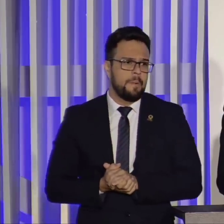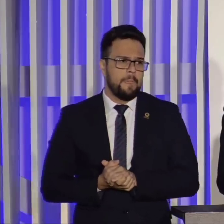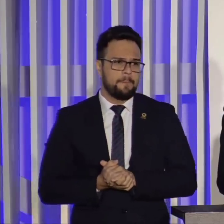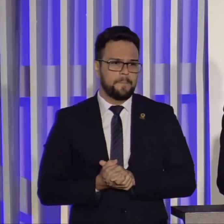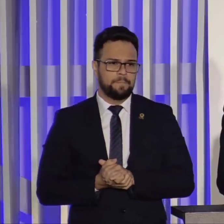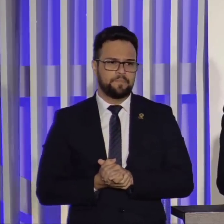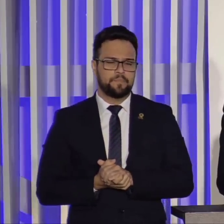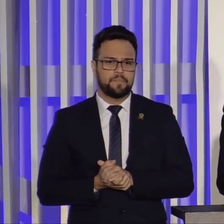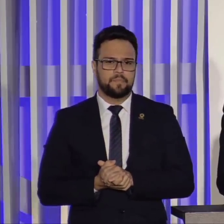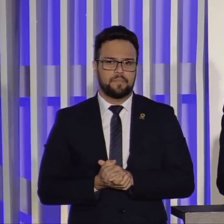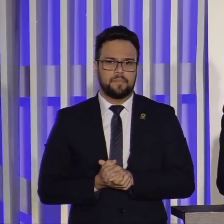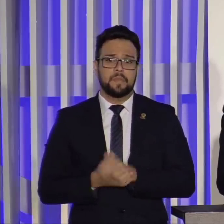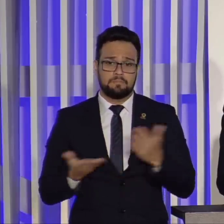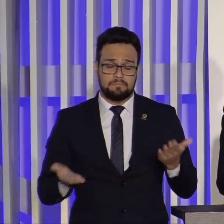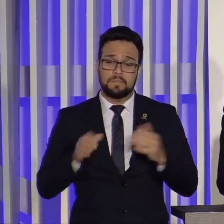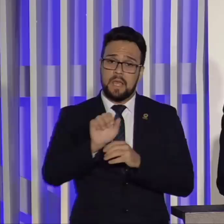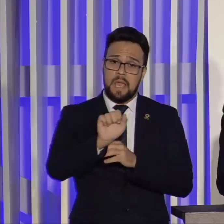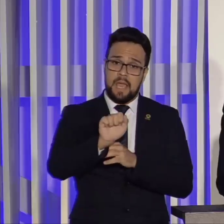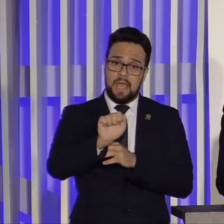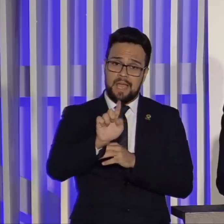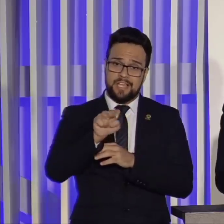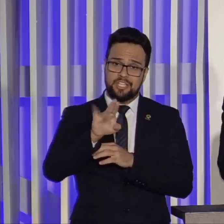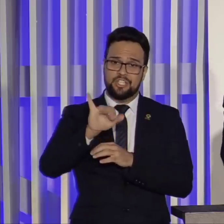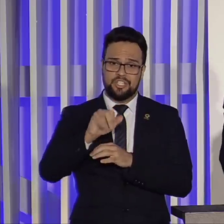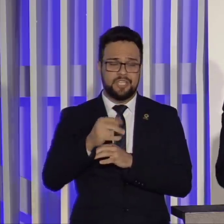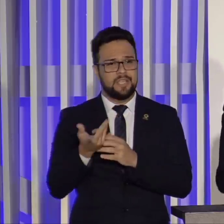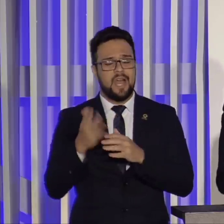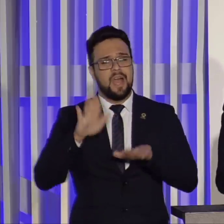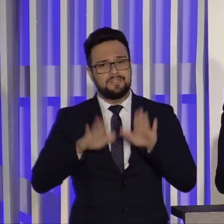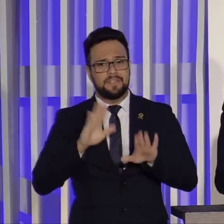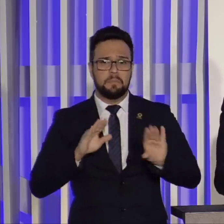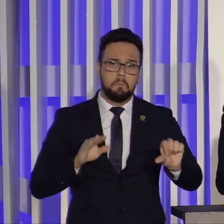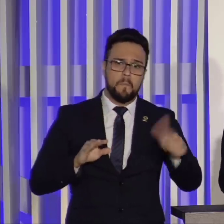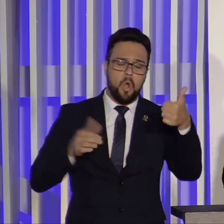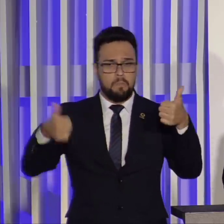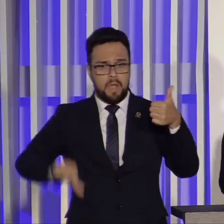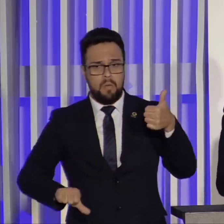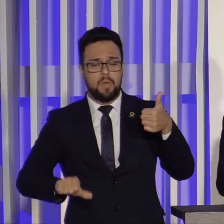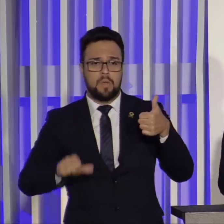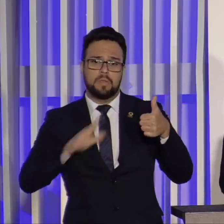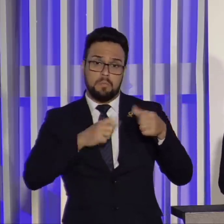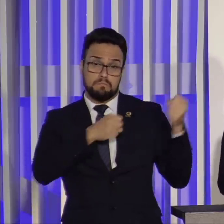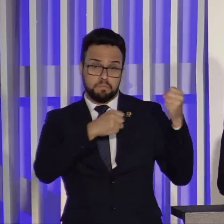as agências, meus senhores, e muitas vezes para o bem ou para o mal, têm um poder maior do que o ministério.